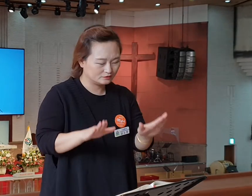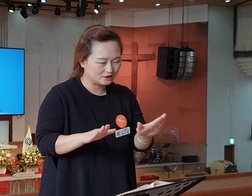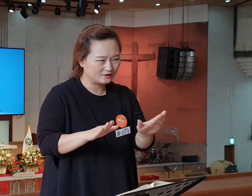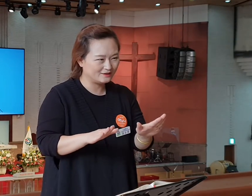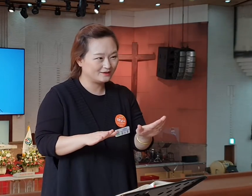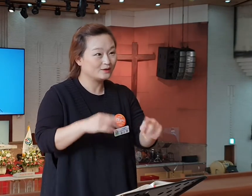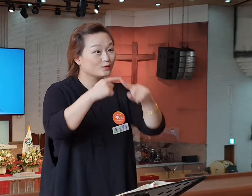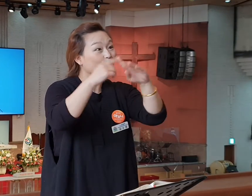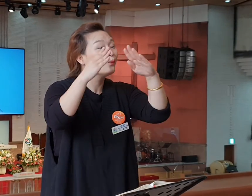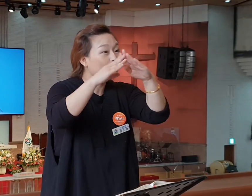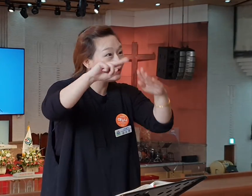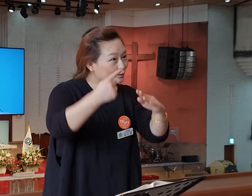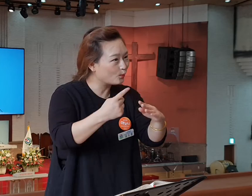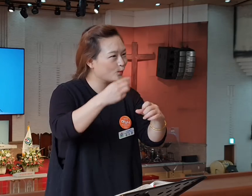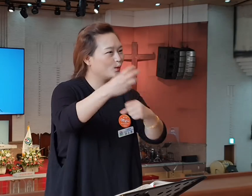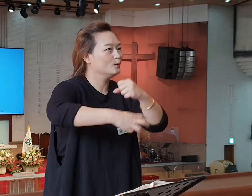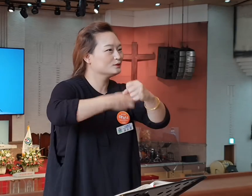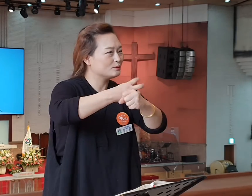지금.